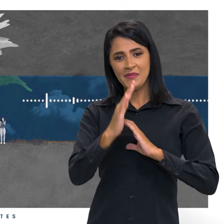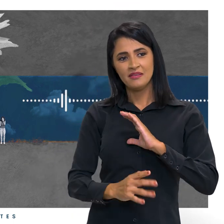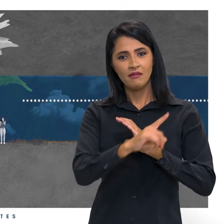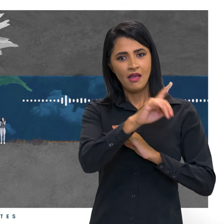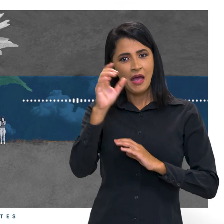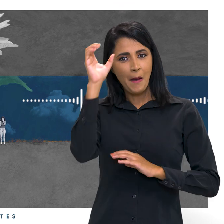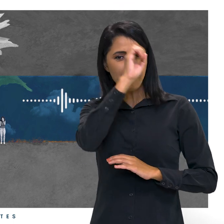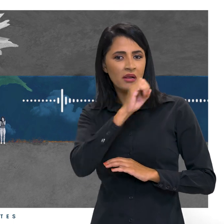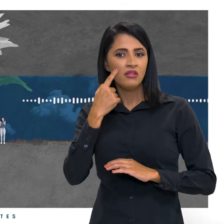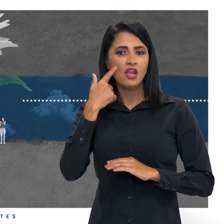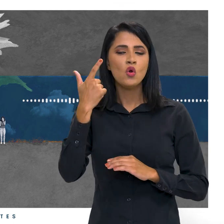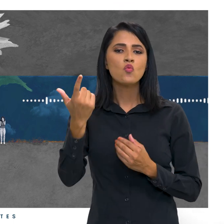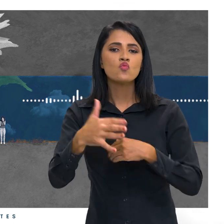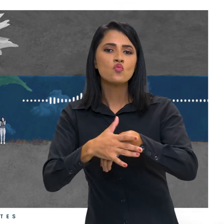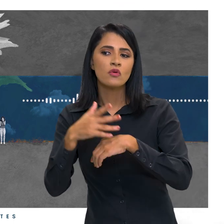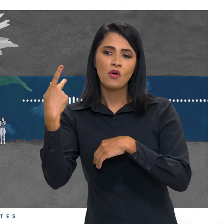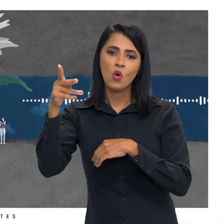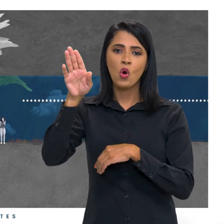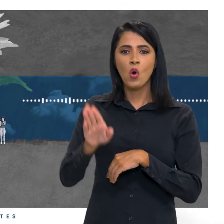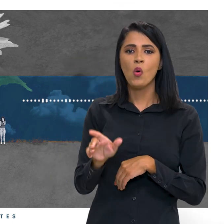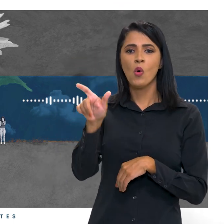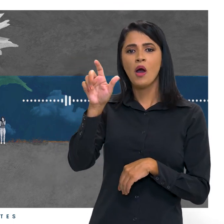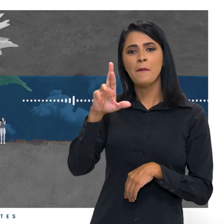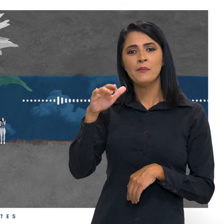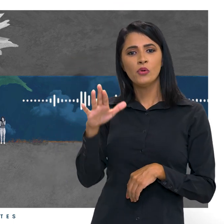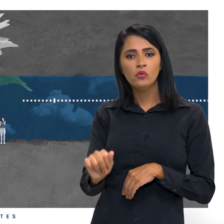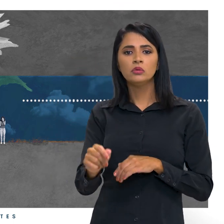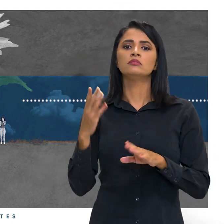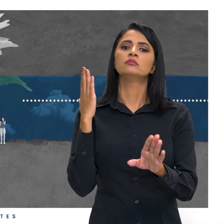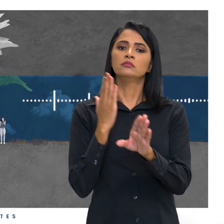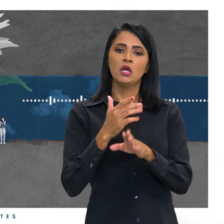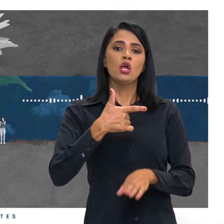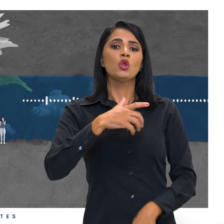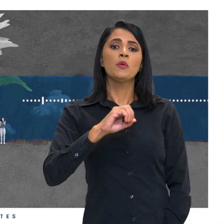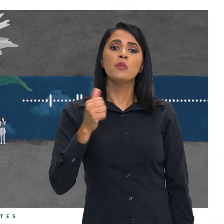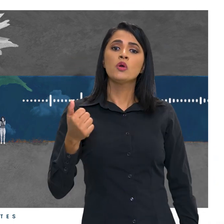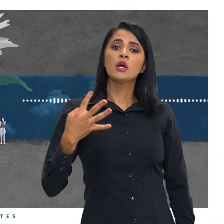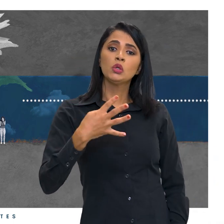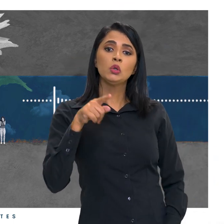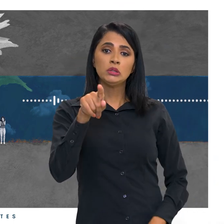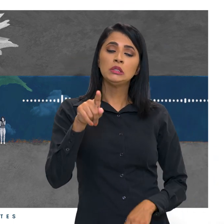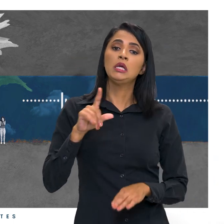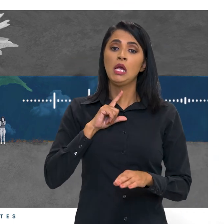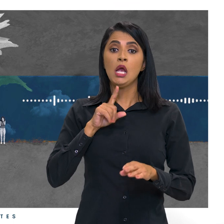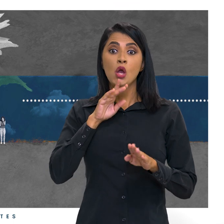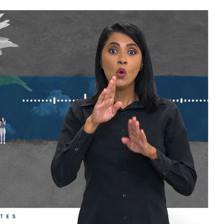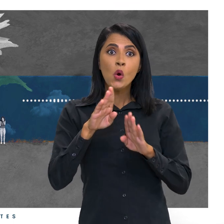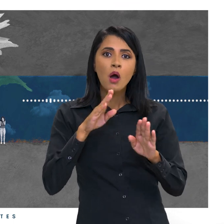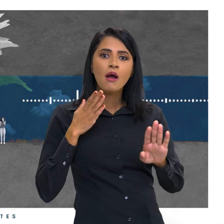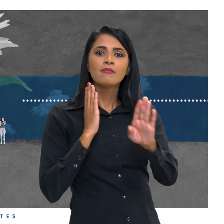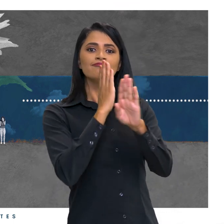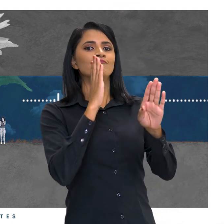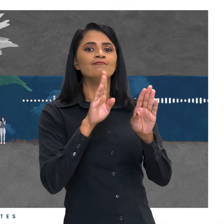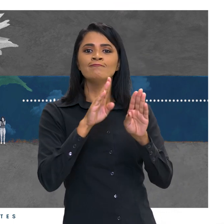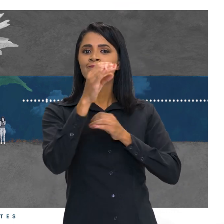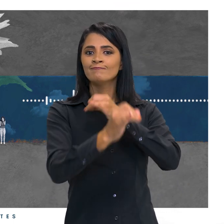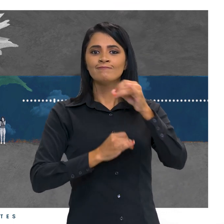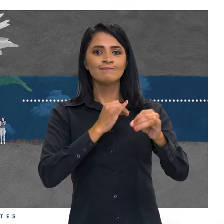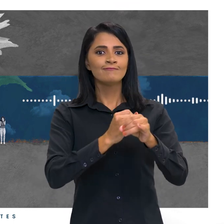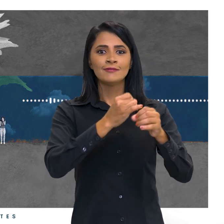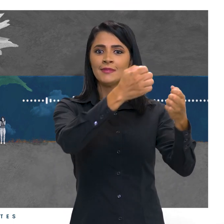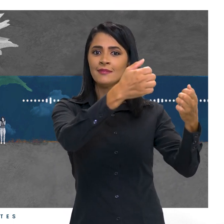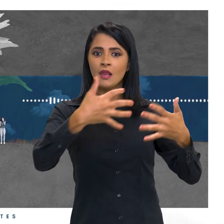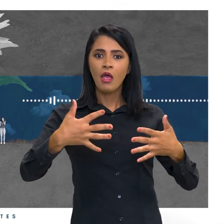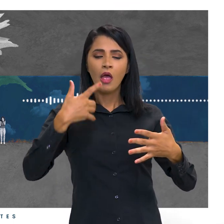da esclerose múltipla com a Bruna. Ela teve seu diagnóstico em 2014 e o blog da Bruna foi o primeiro relato que ela encontrou de como é